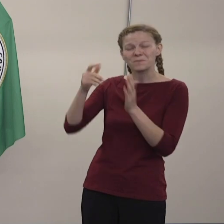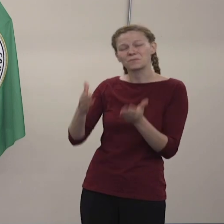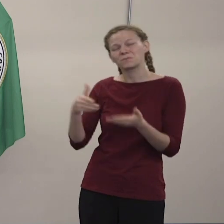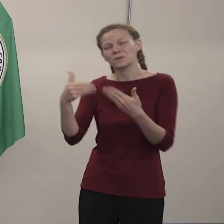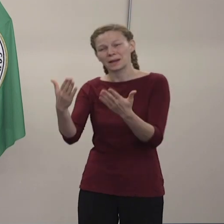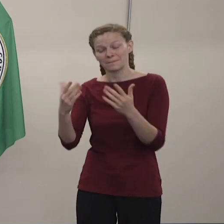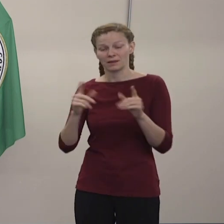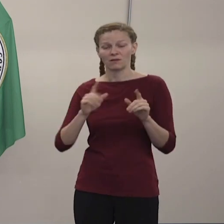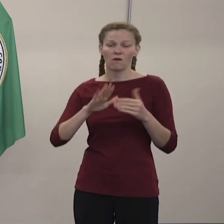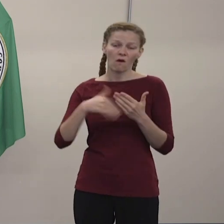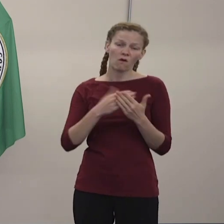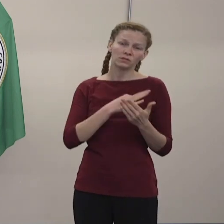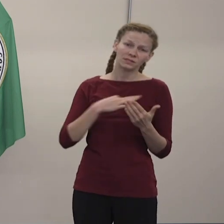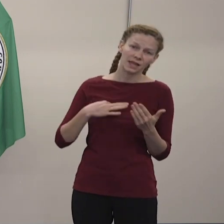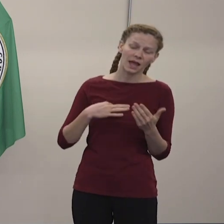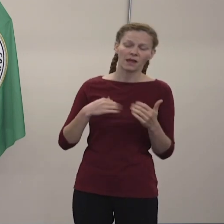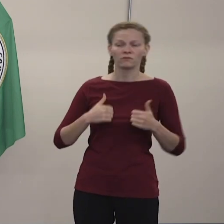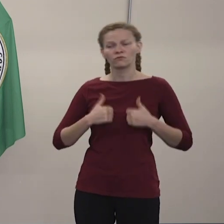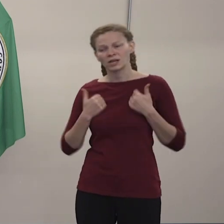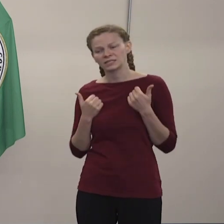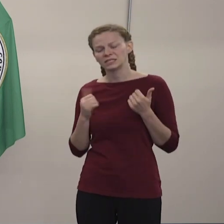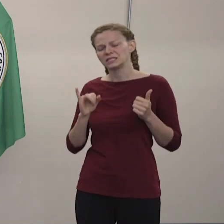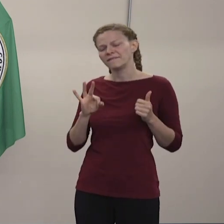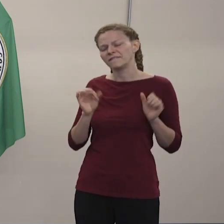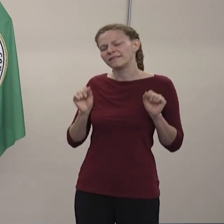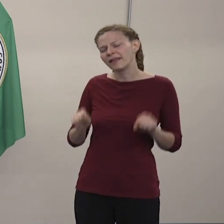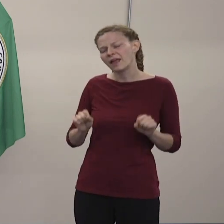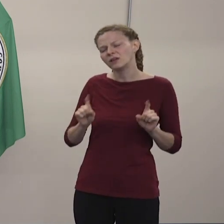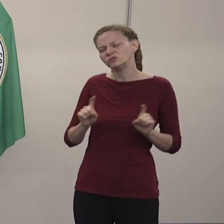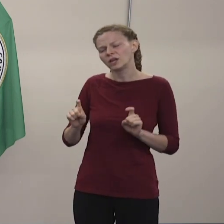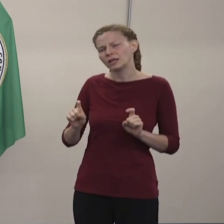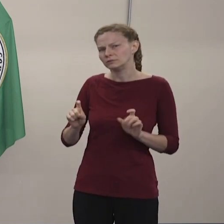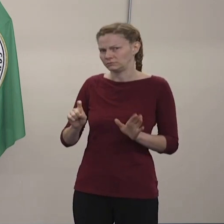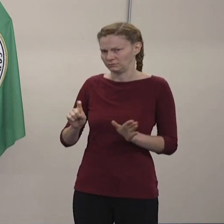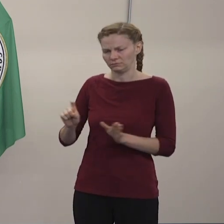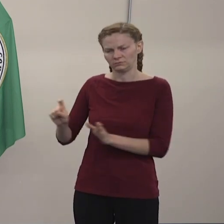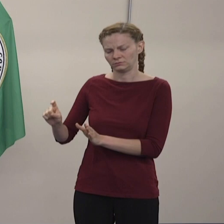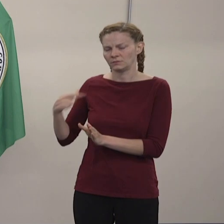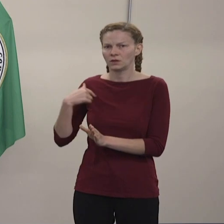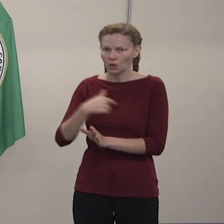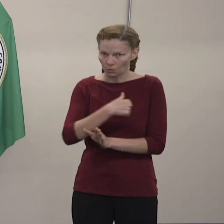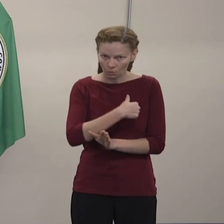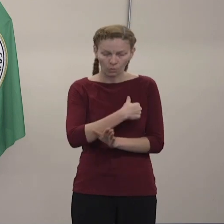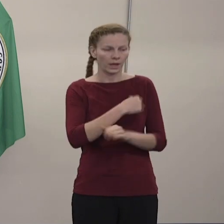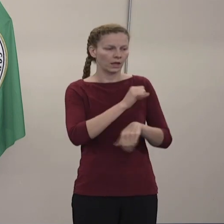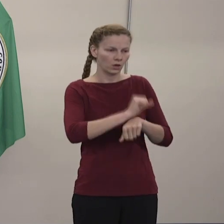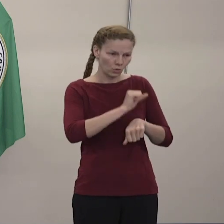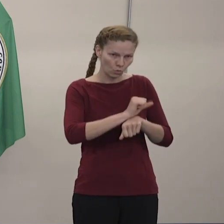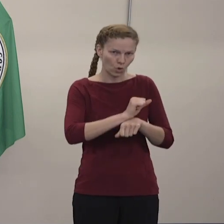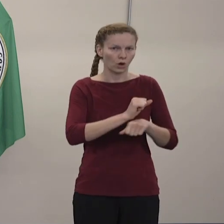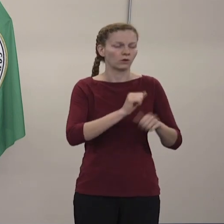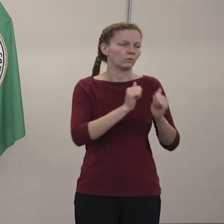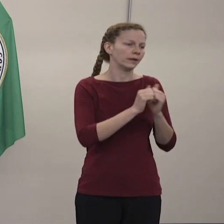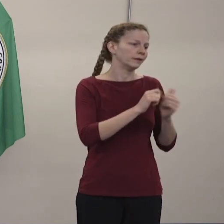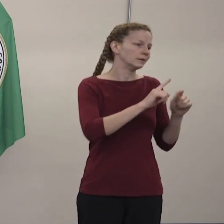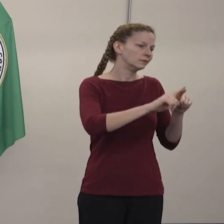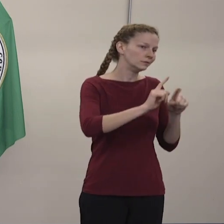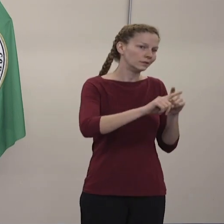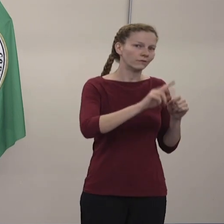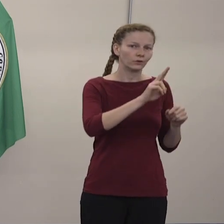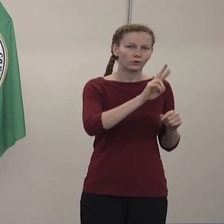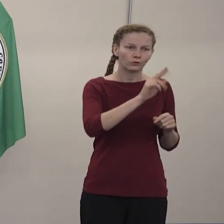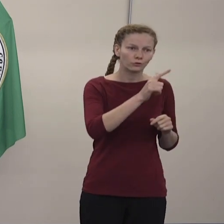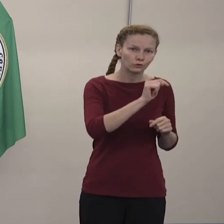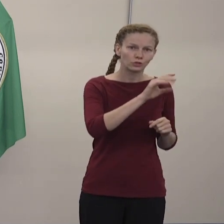pautas del Estado se recomienda que se hagan las pruebas a todos los trabajadores. Pero nosotros nos estamos